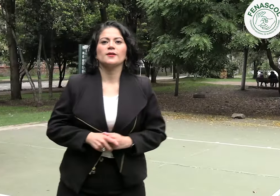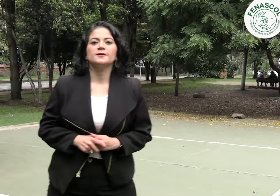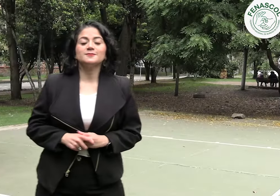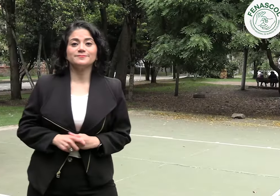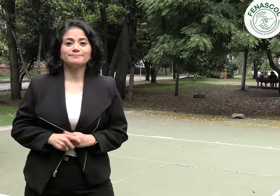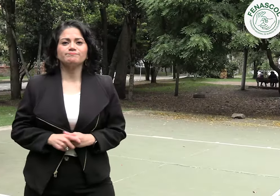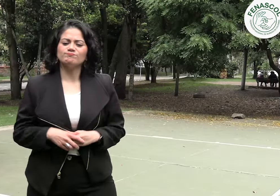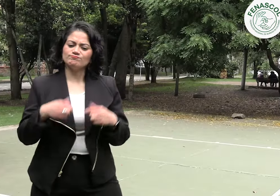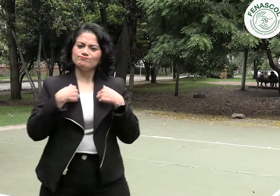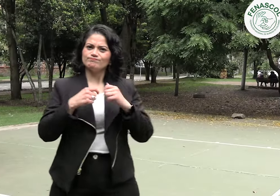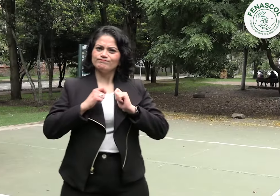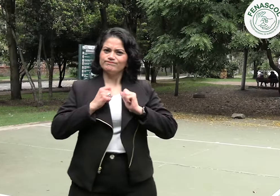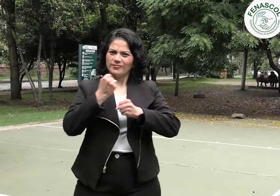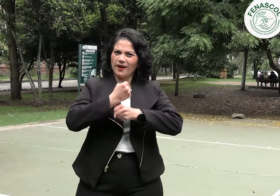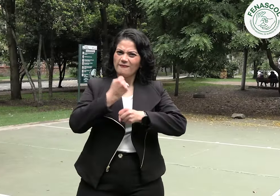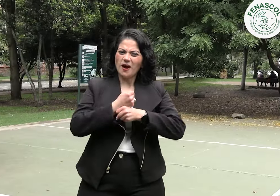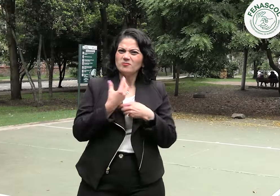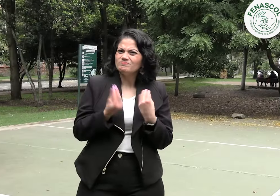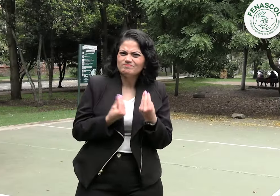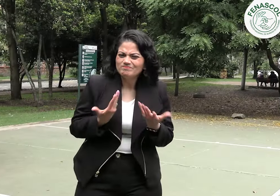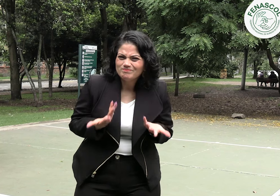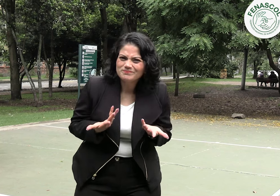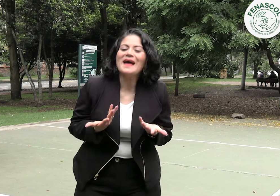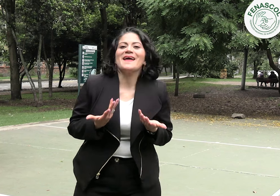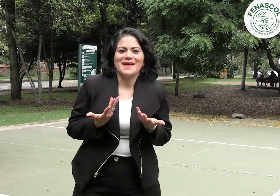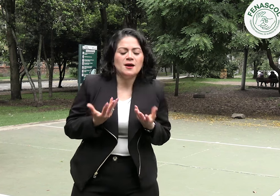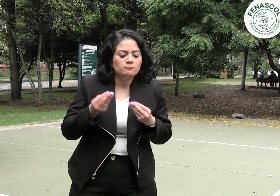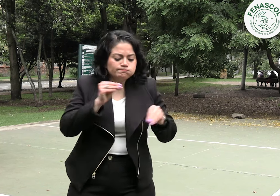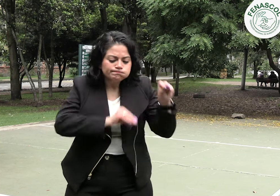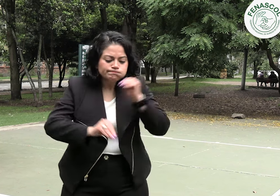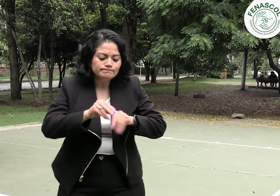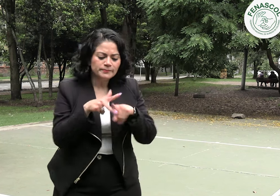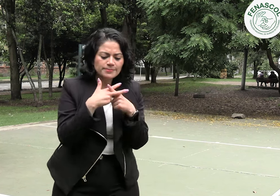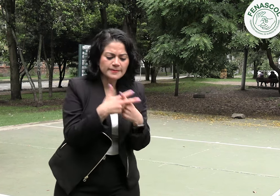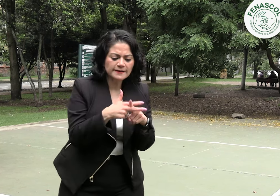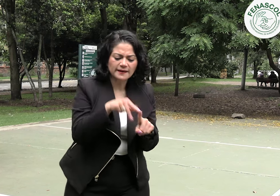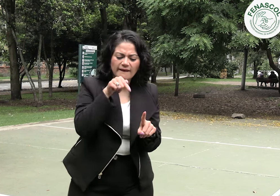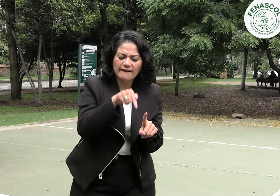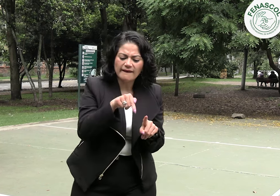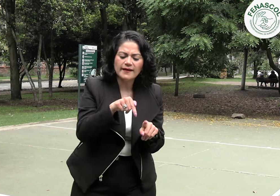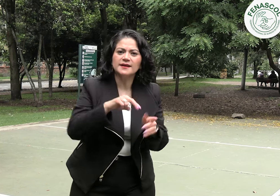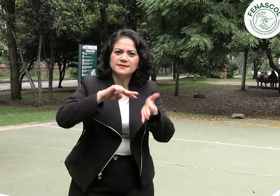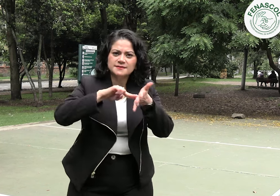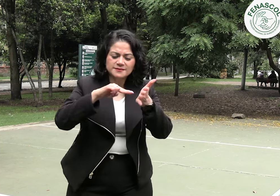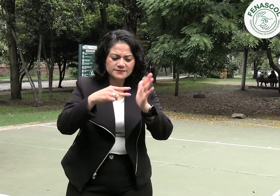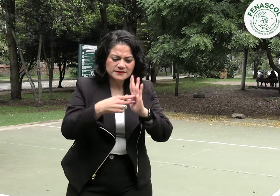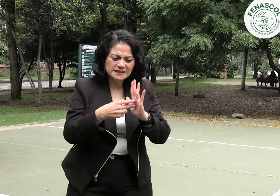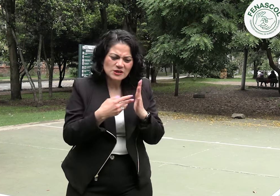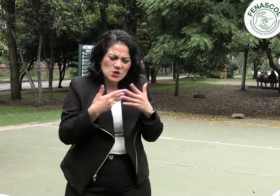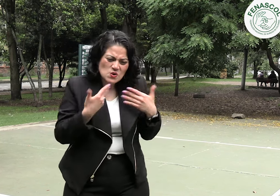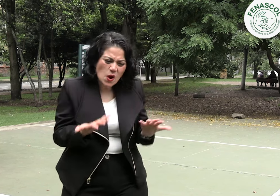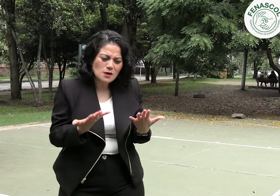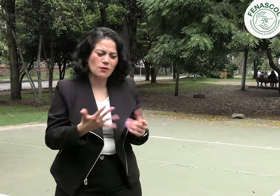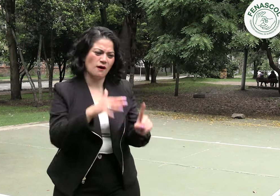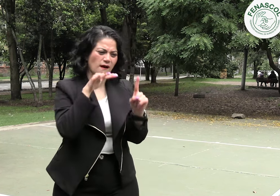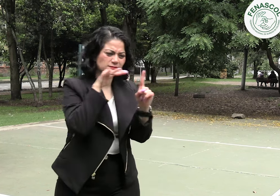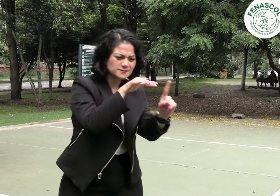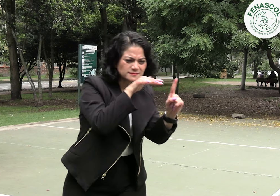Trabajo Mi trabajo consiste en diseñar talleres de formación enfocados en el significado correcto de acciones,